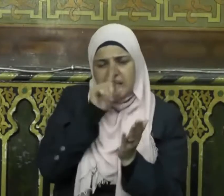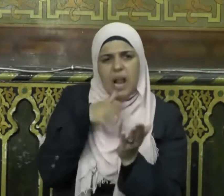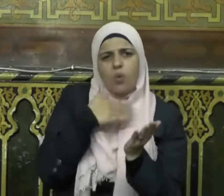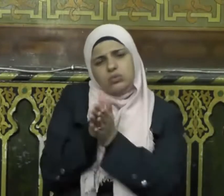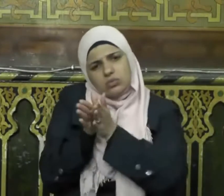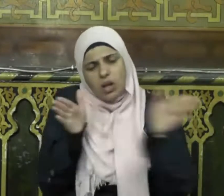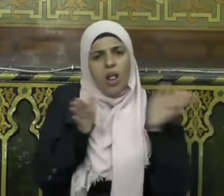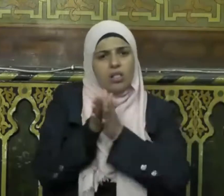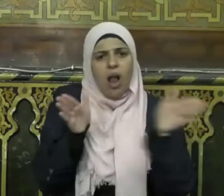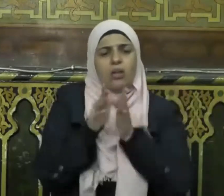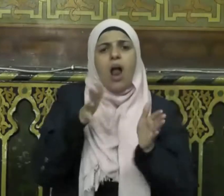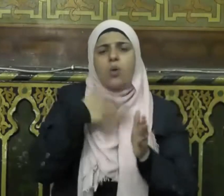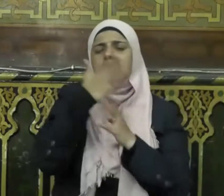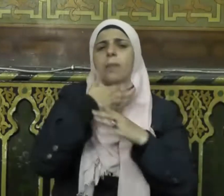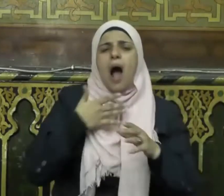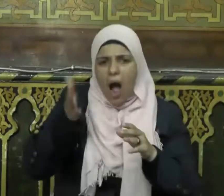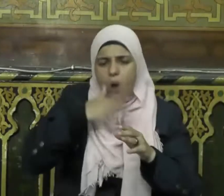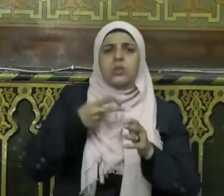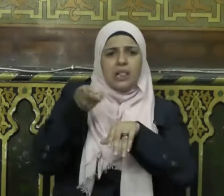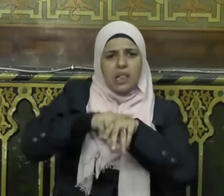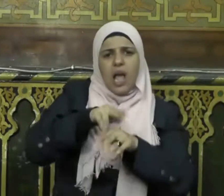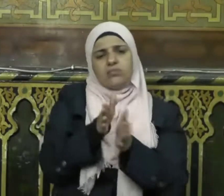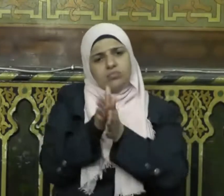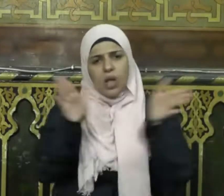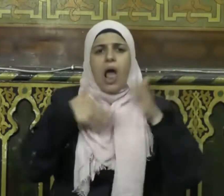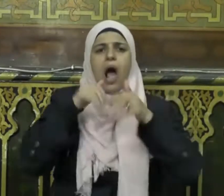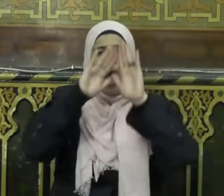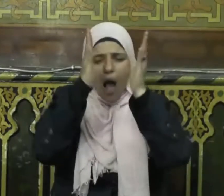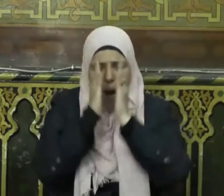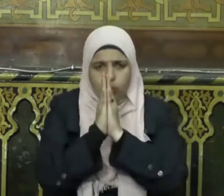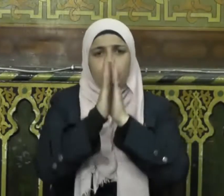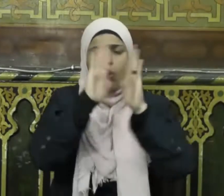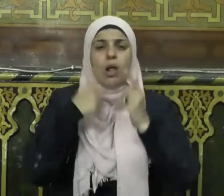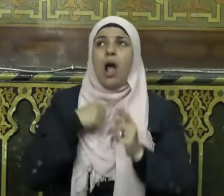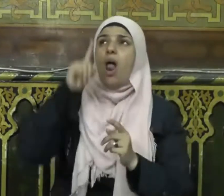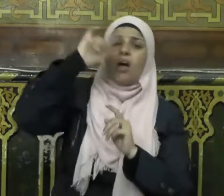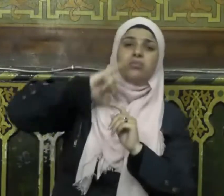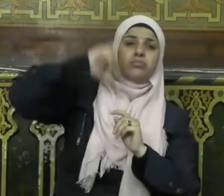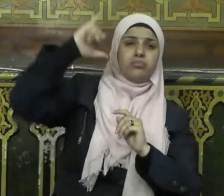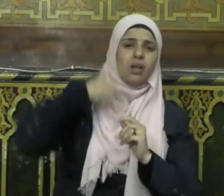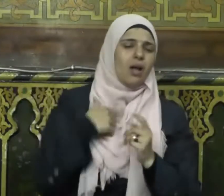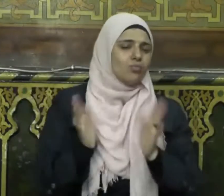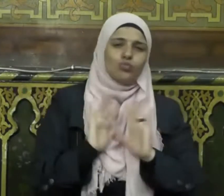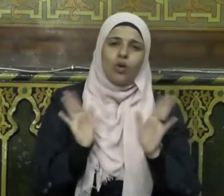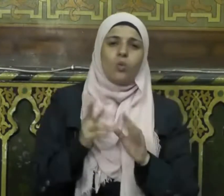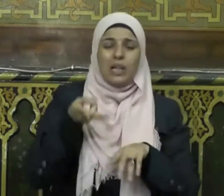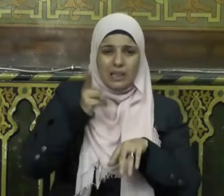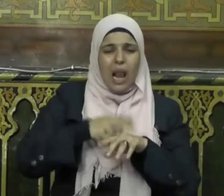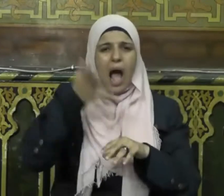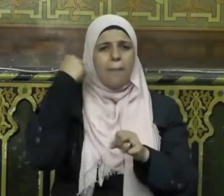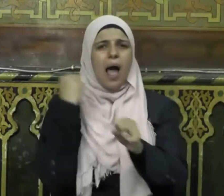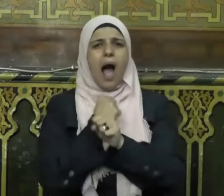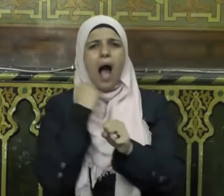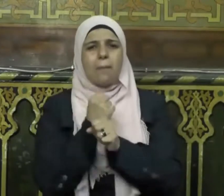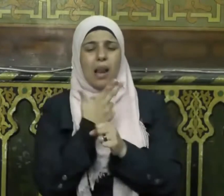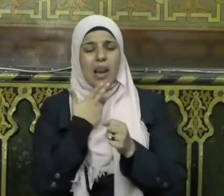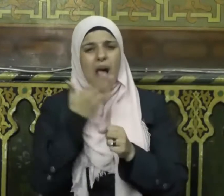ليردون إلى عبادة الأوثان من عبادة الله وأن نستحل ما كنا نستحل من